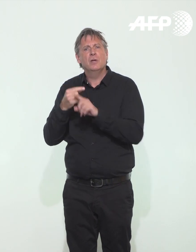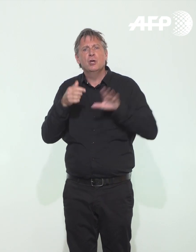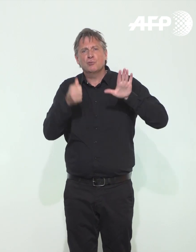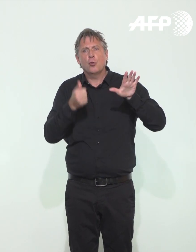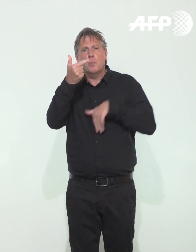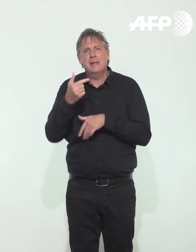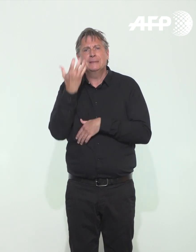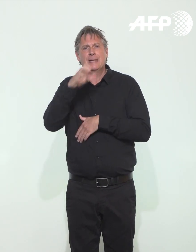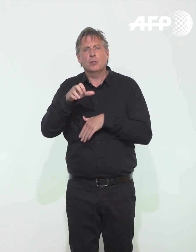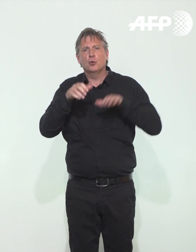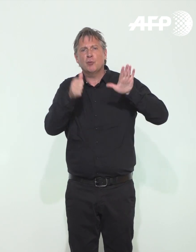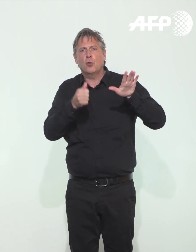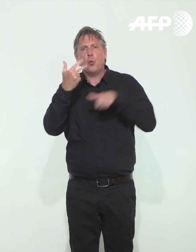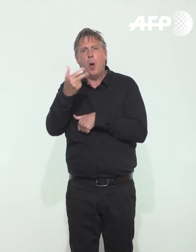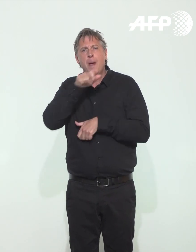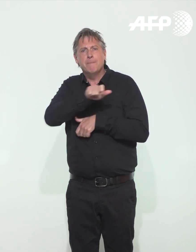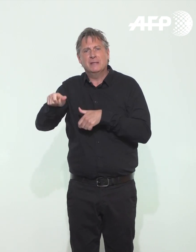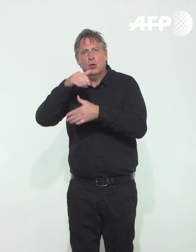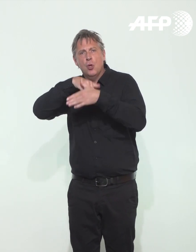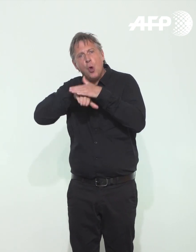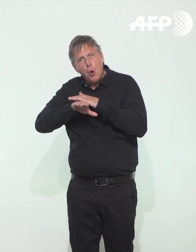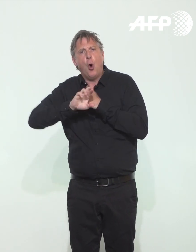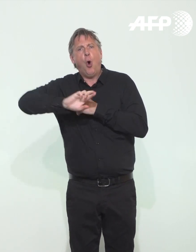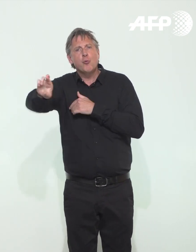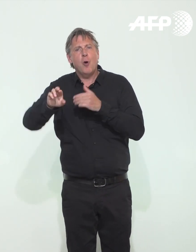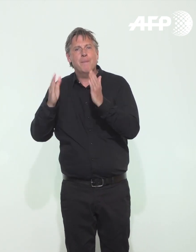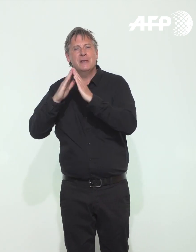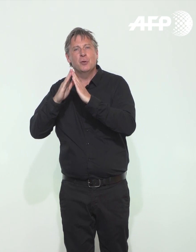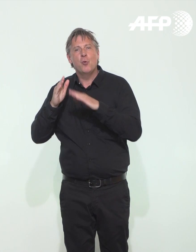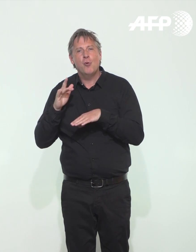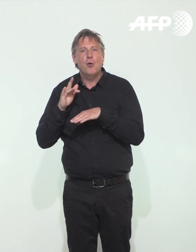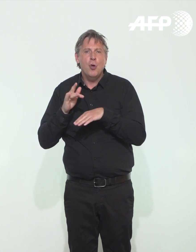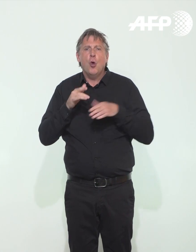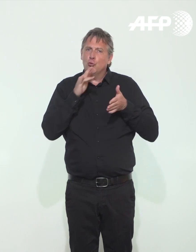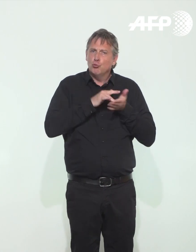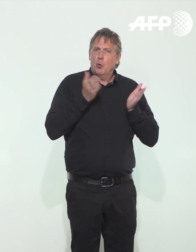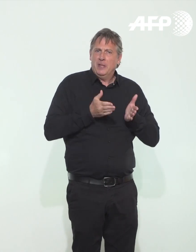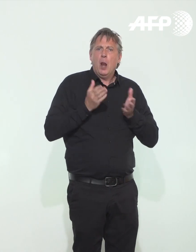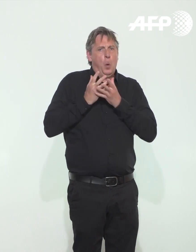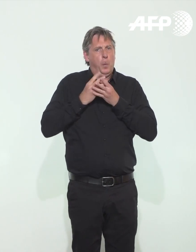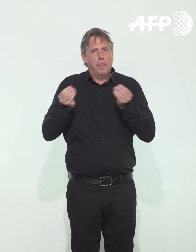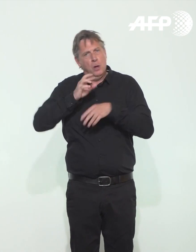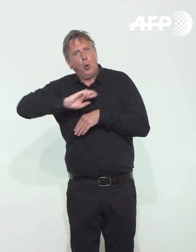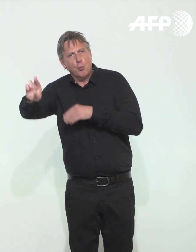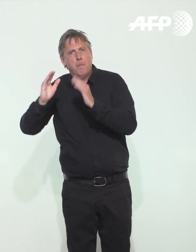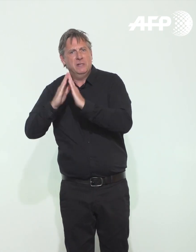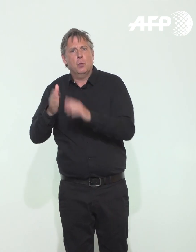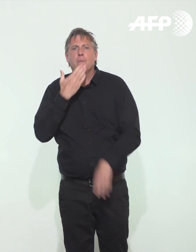62 563 personnes sont rentrées à domicile après un séjour hospitalier. Je vous remercie.